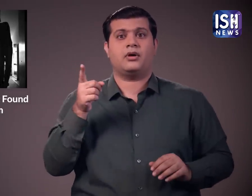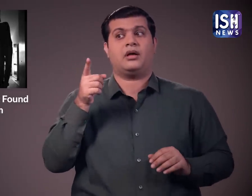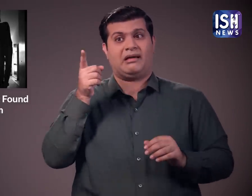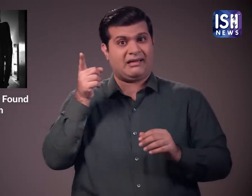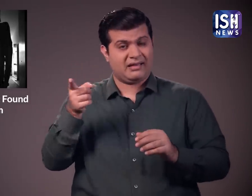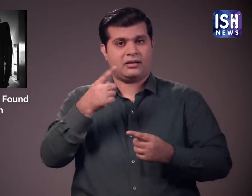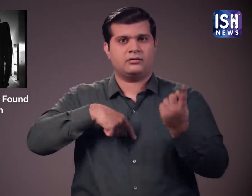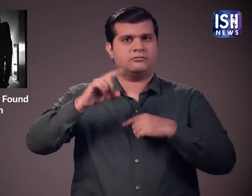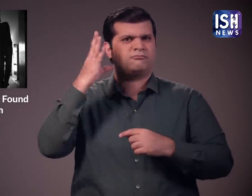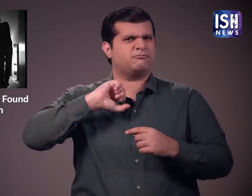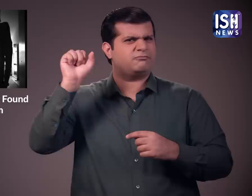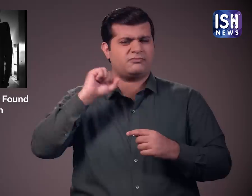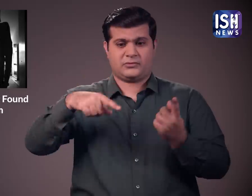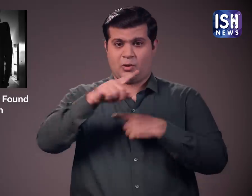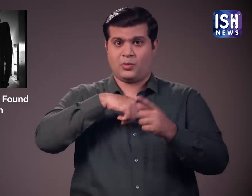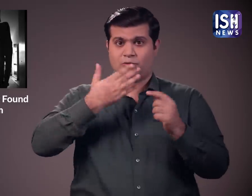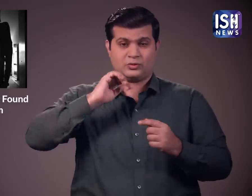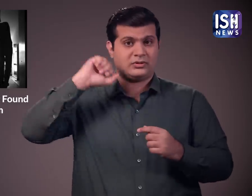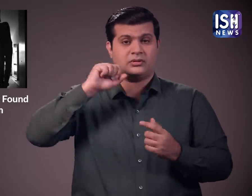चात्रों ने विश्व विद्या लेके कुल सचिफ,